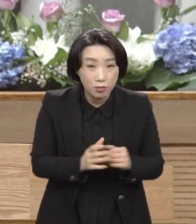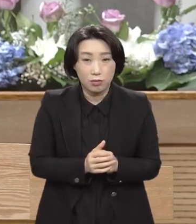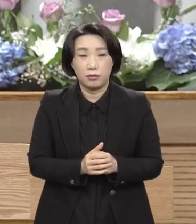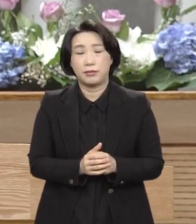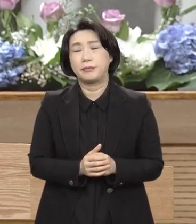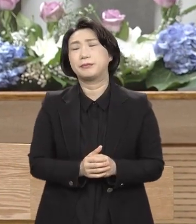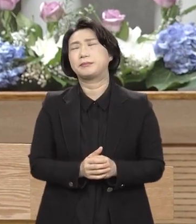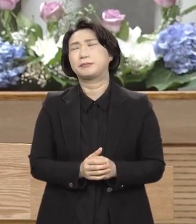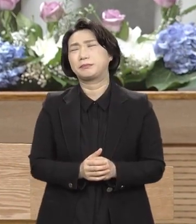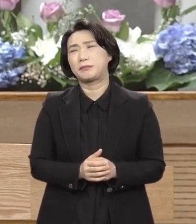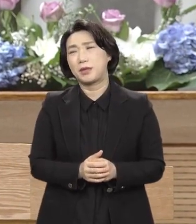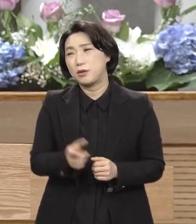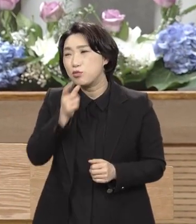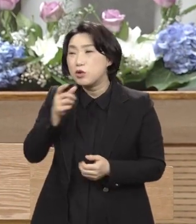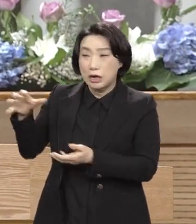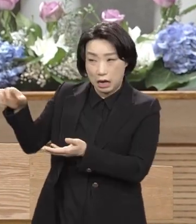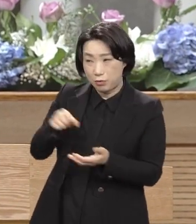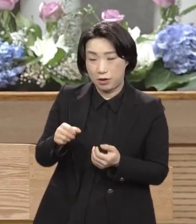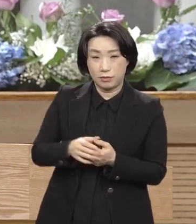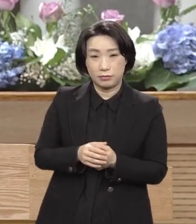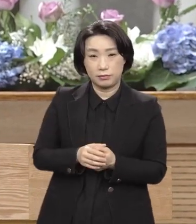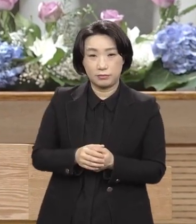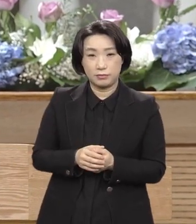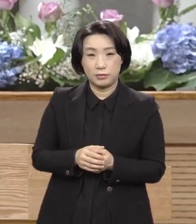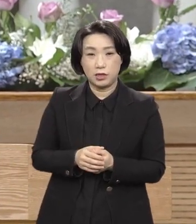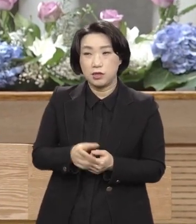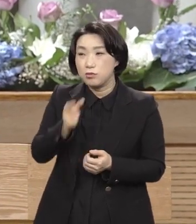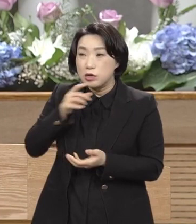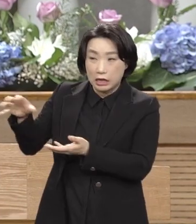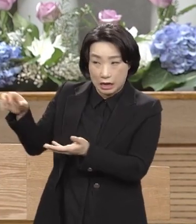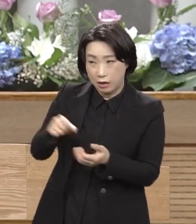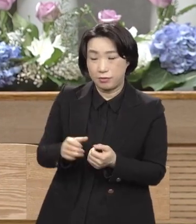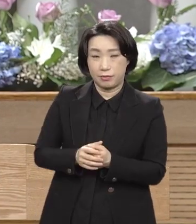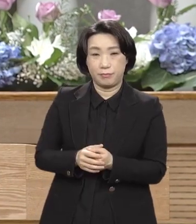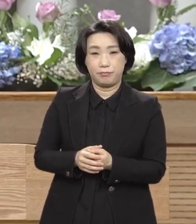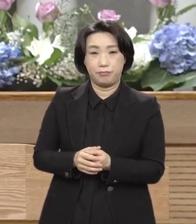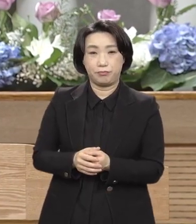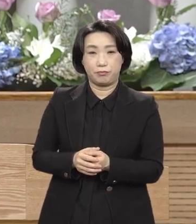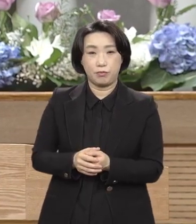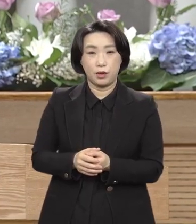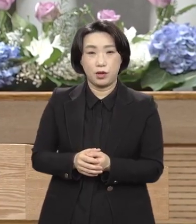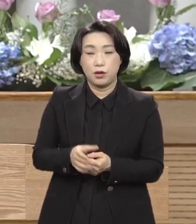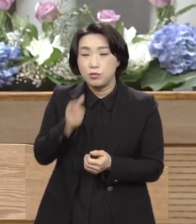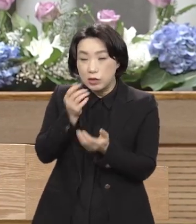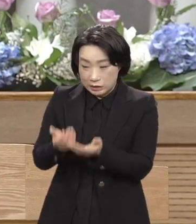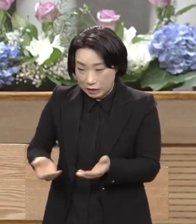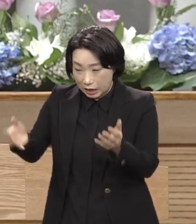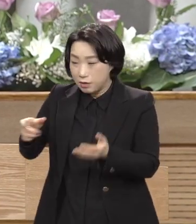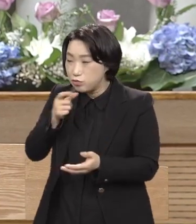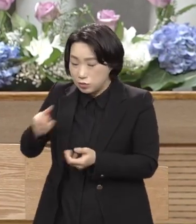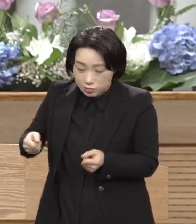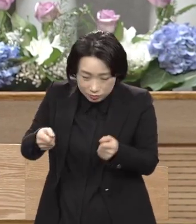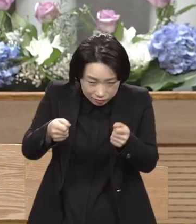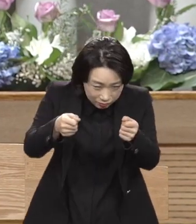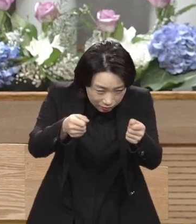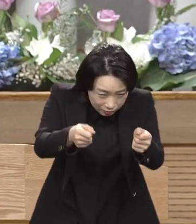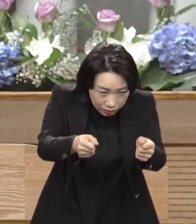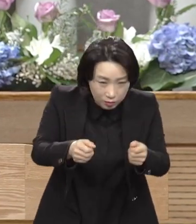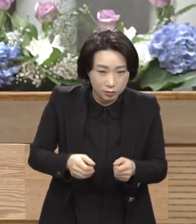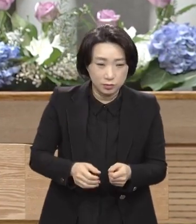물 가져와. 물 가져와. 물 대하에다 물 갖고 왔어요. 숨을 씻으면서